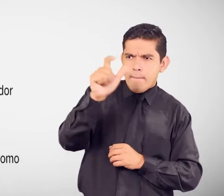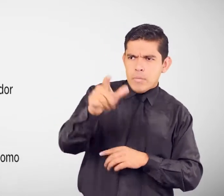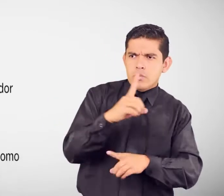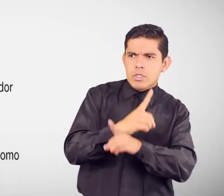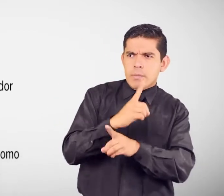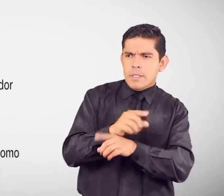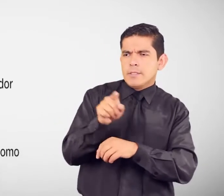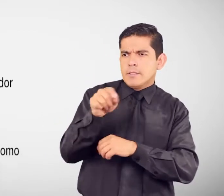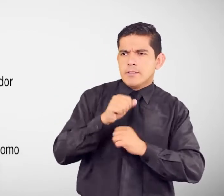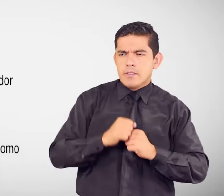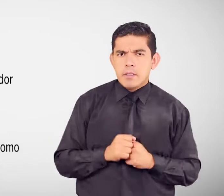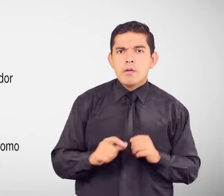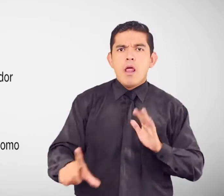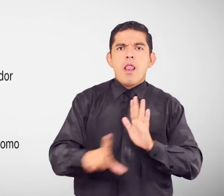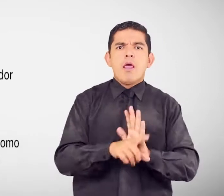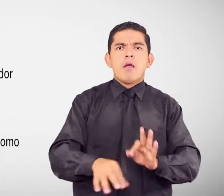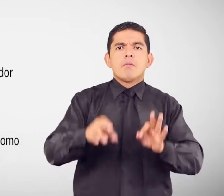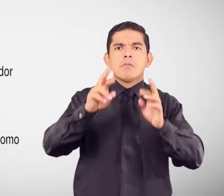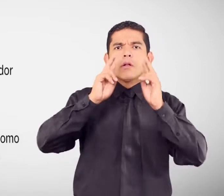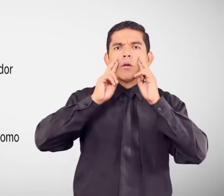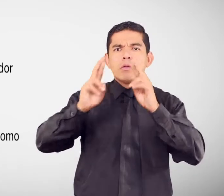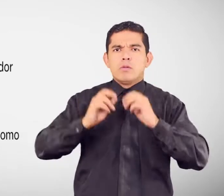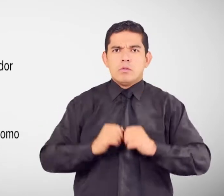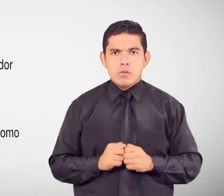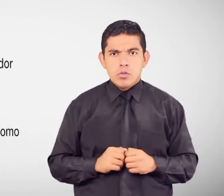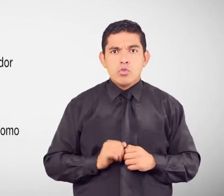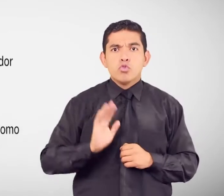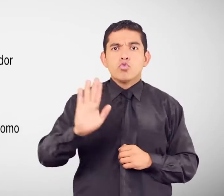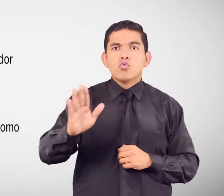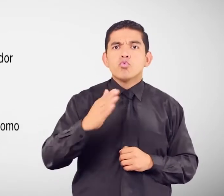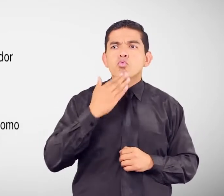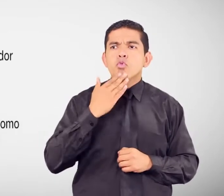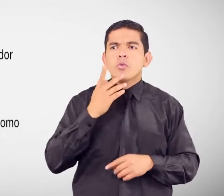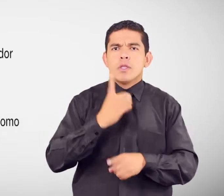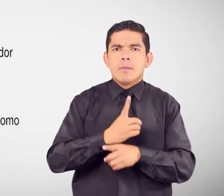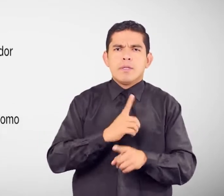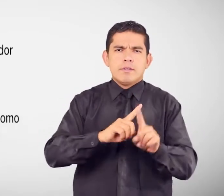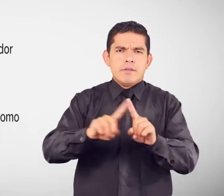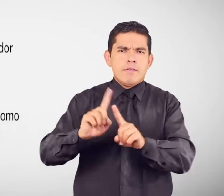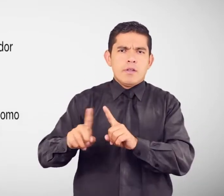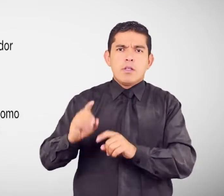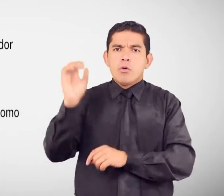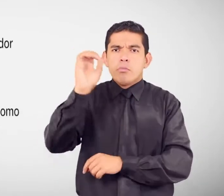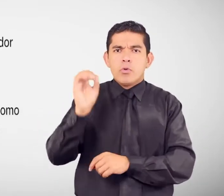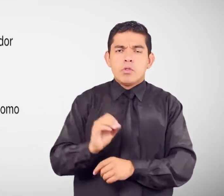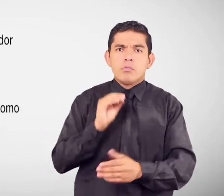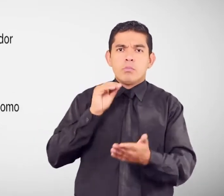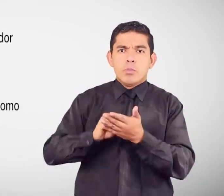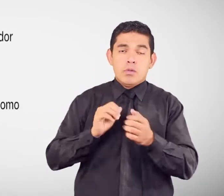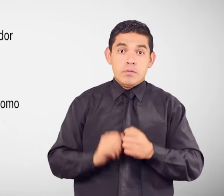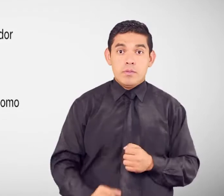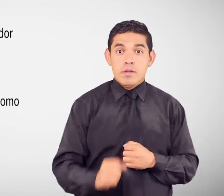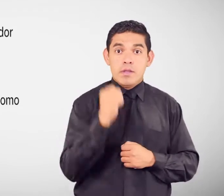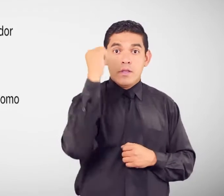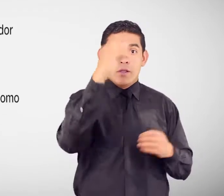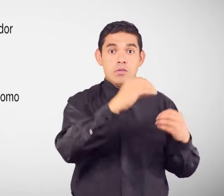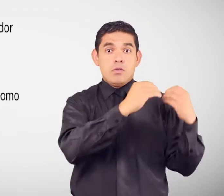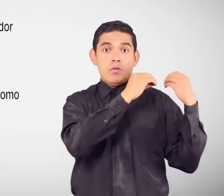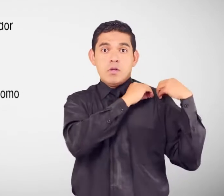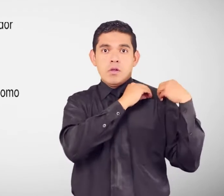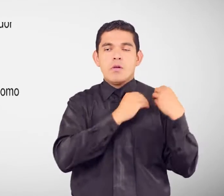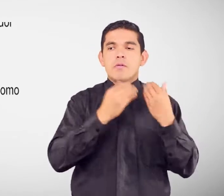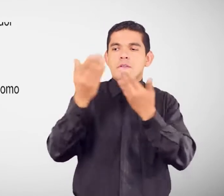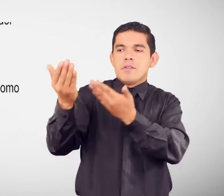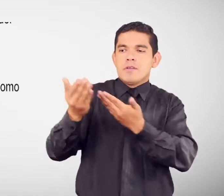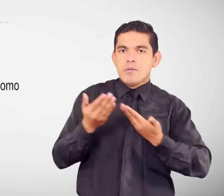Legalmente reconocida Su tipo Y porcentaje Derechos y obligaciones Importación De vehículos Y